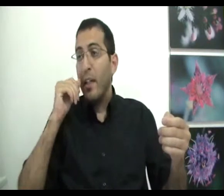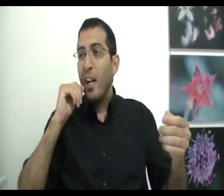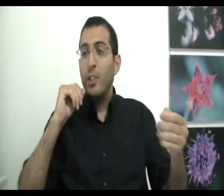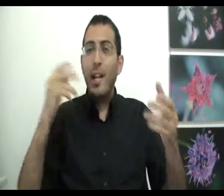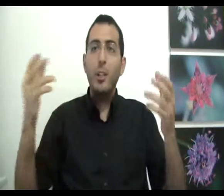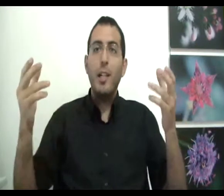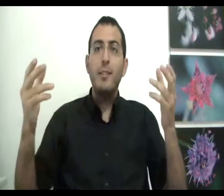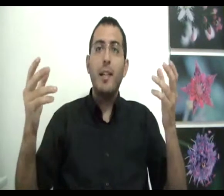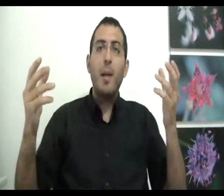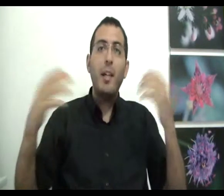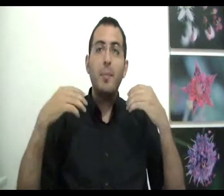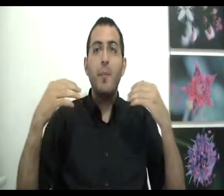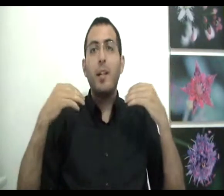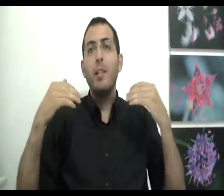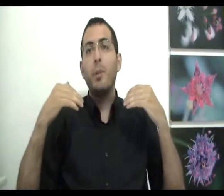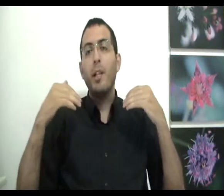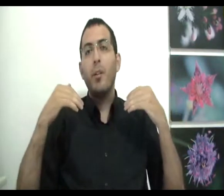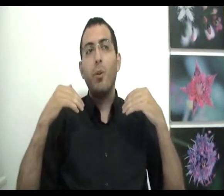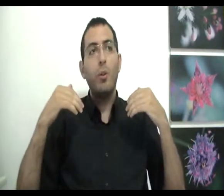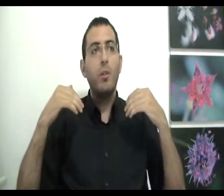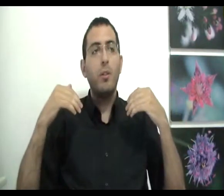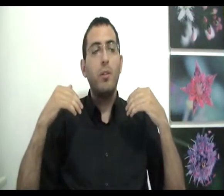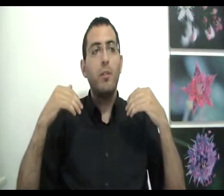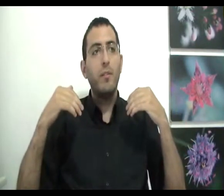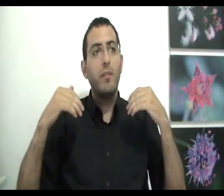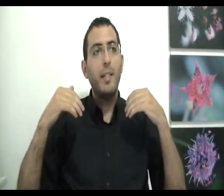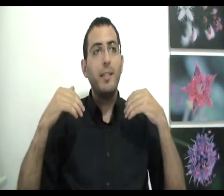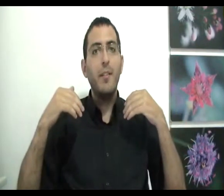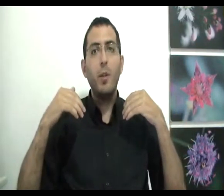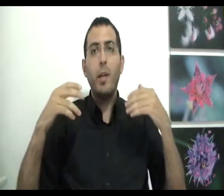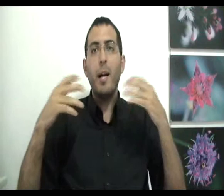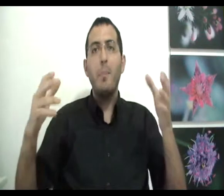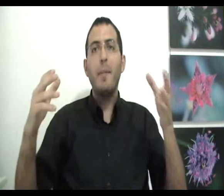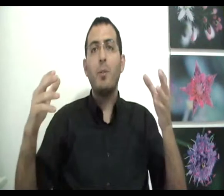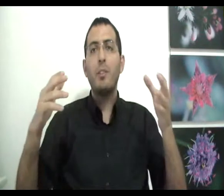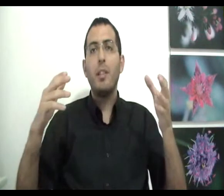והשאלה לי שאלת זה ברגע שבן אדם מתחיל לתבונן על תוכו ומנסה להבין אוקיי מה אני באמת רוצה